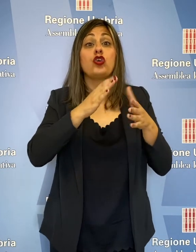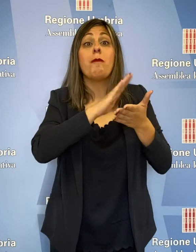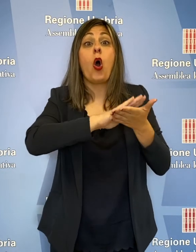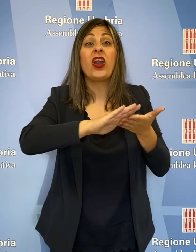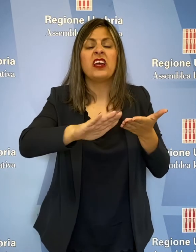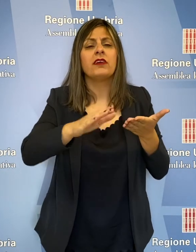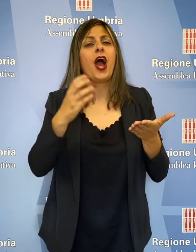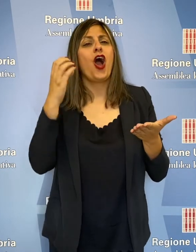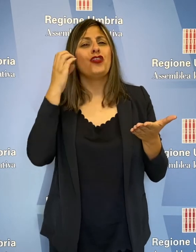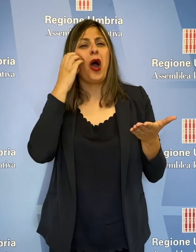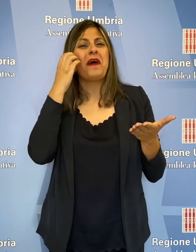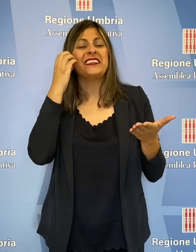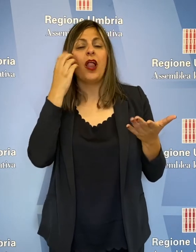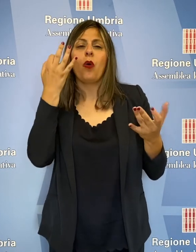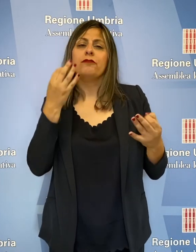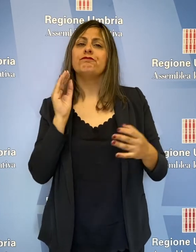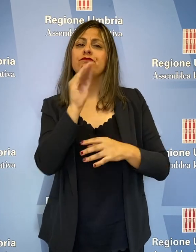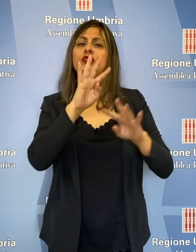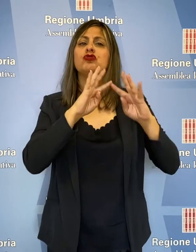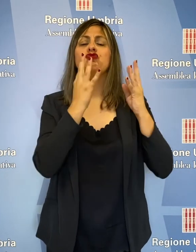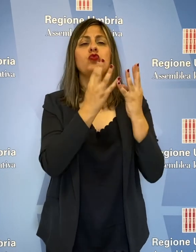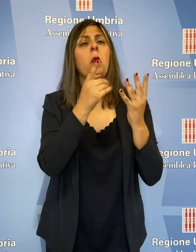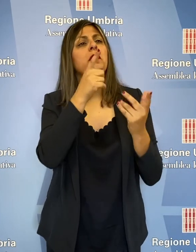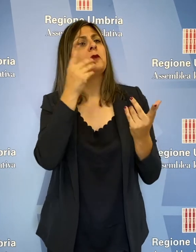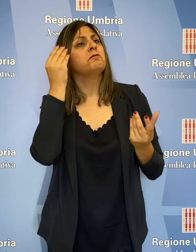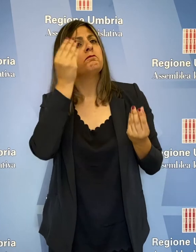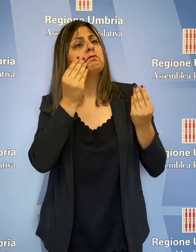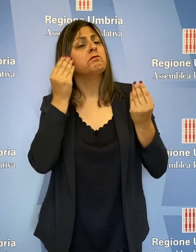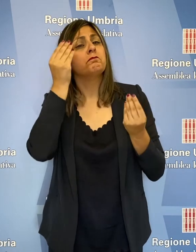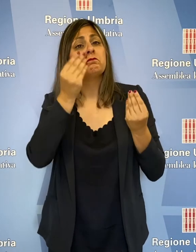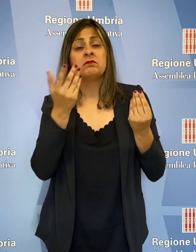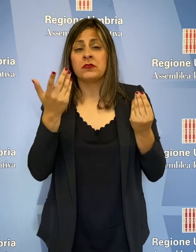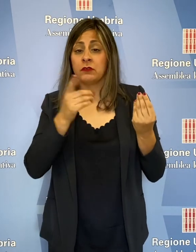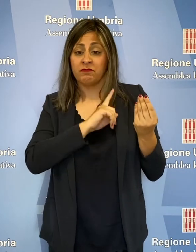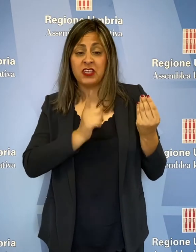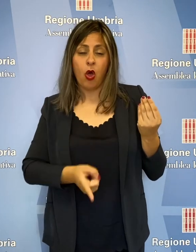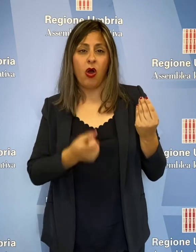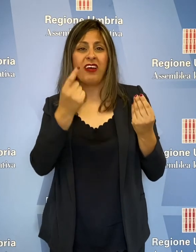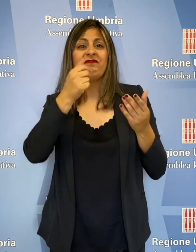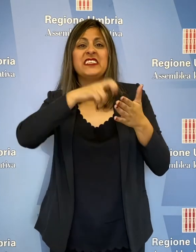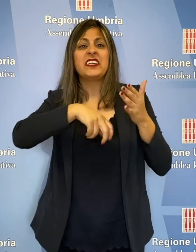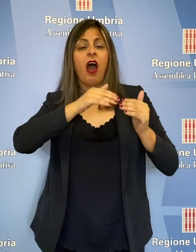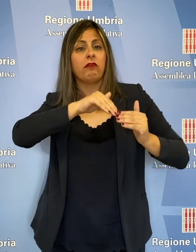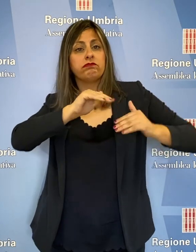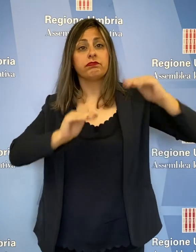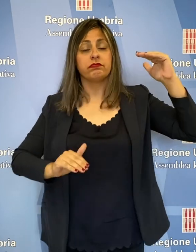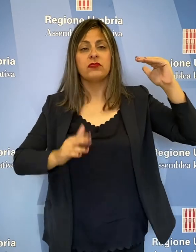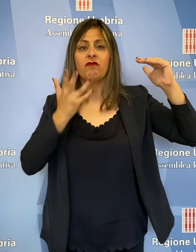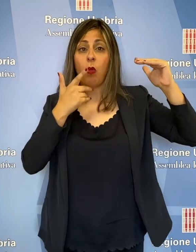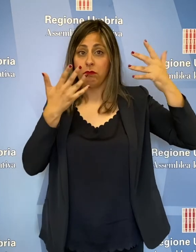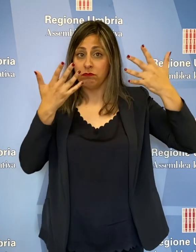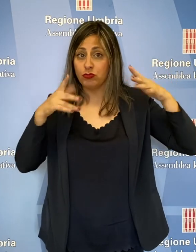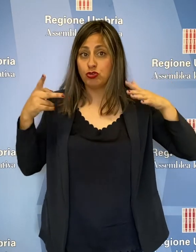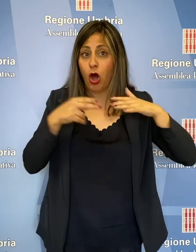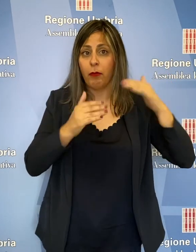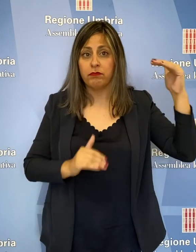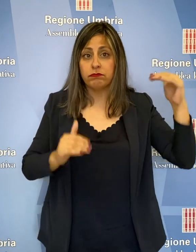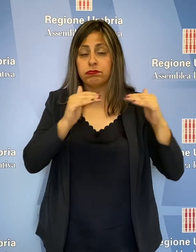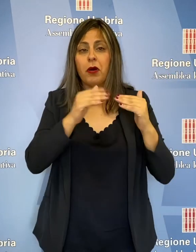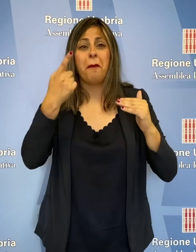abbia o meno intenzione di porre fine all'iniquità fiscale in materia di bonifica, sicurezza idraulica e manutenzione del territorio. De Luca